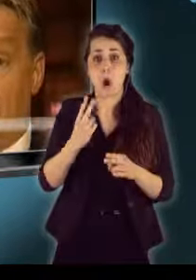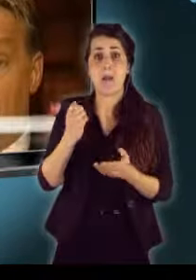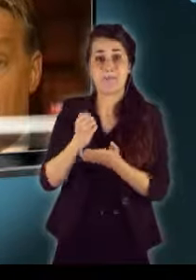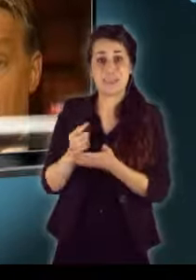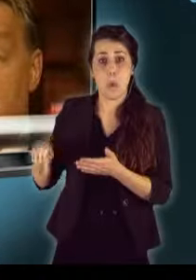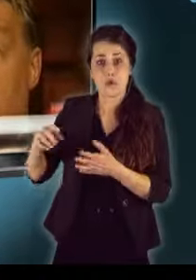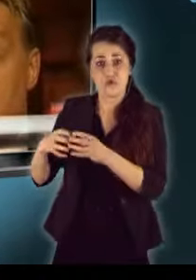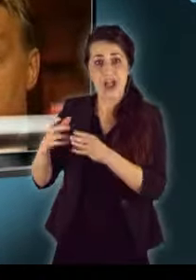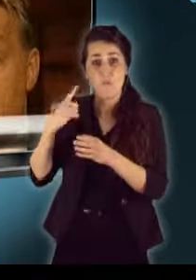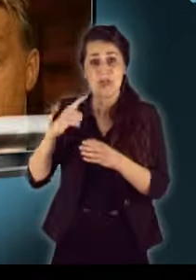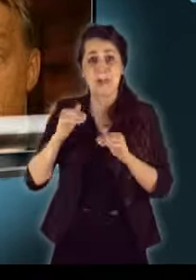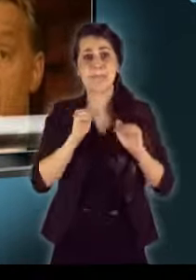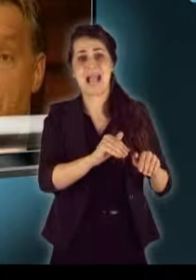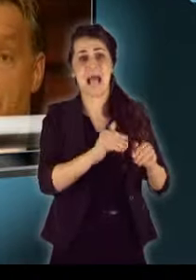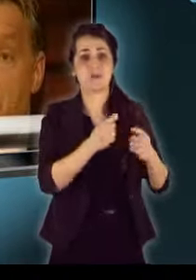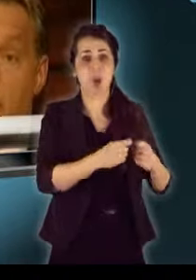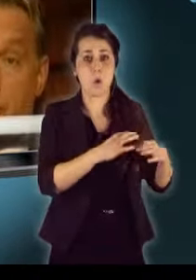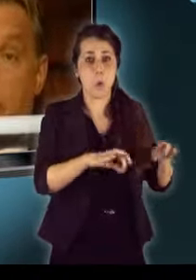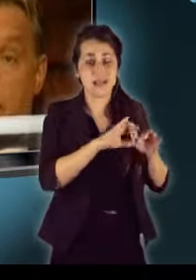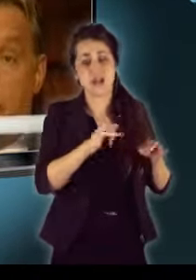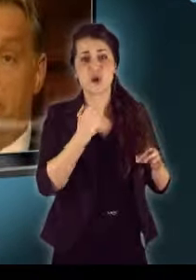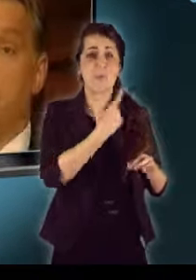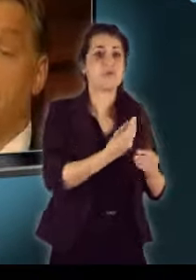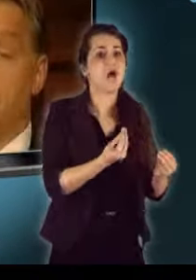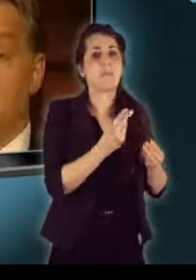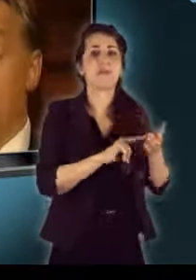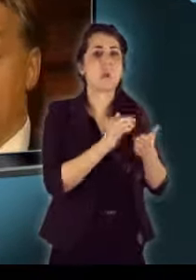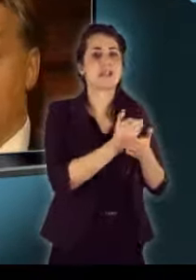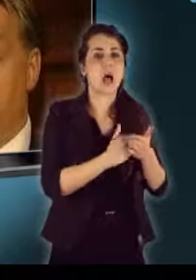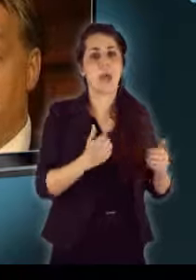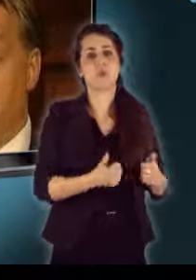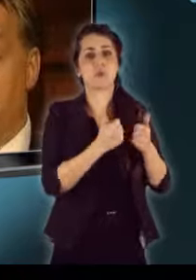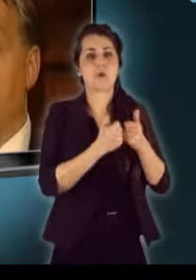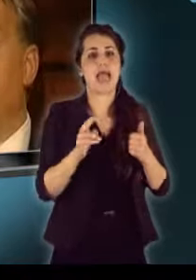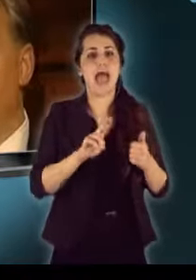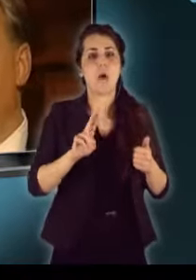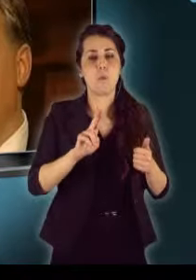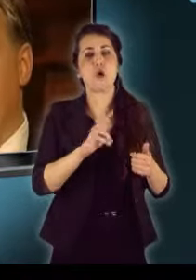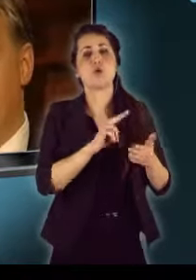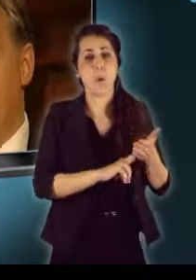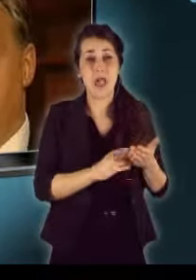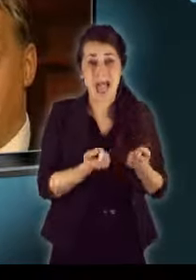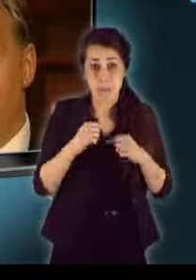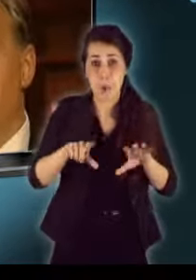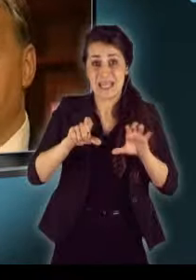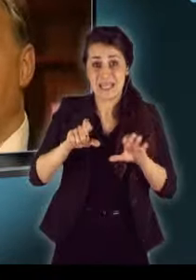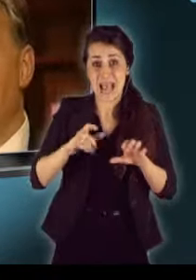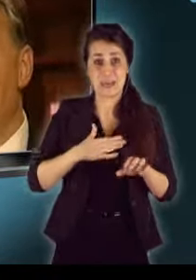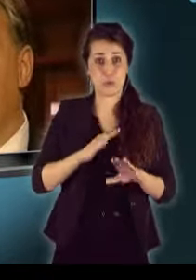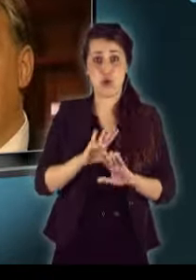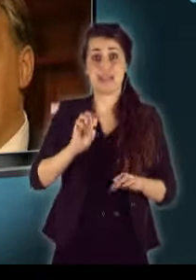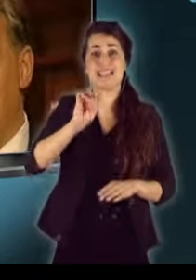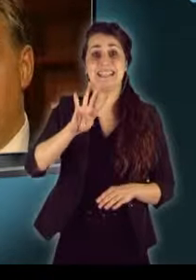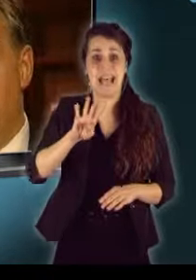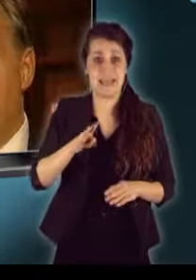megtámadta az adott tagországot, és azt mondta, hogy valamely jogszabálya ütközik az Európai Uniós Jogba. Ebből a több mint 700-ból ránk összesen